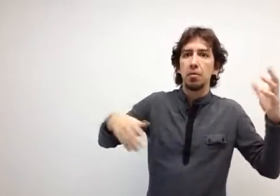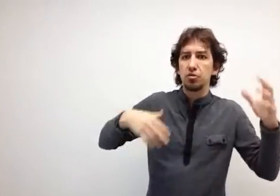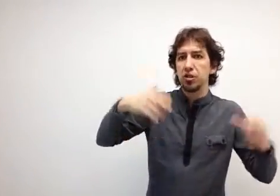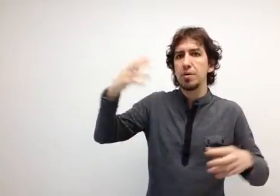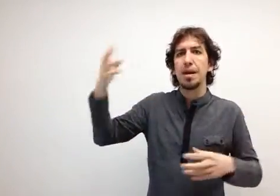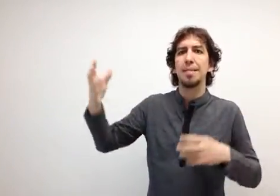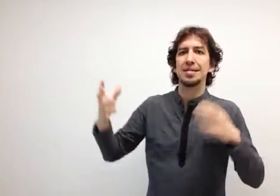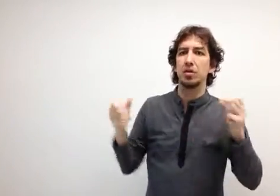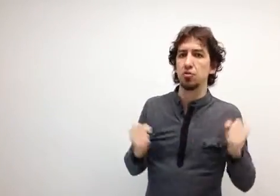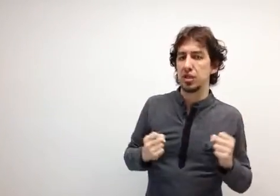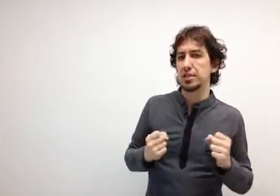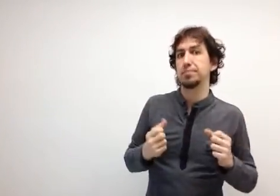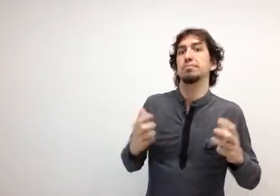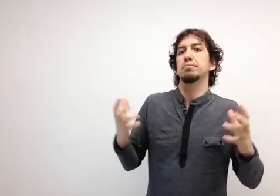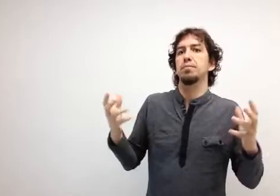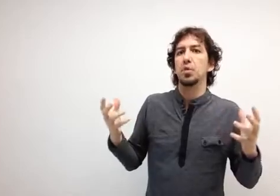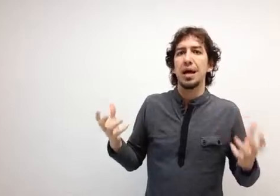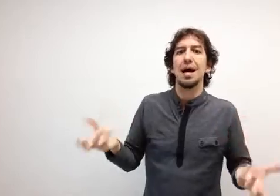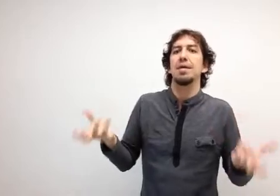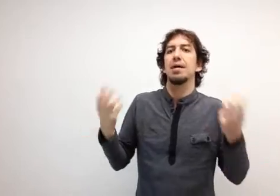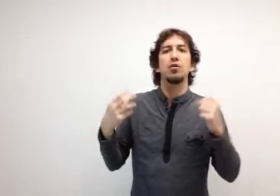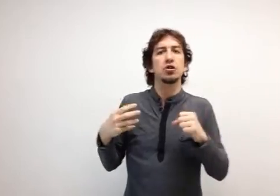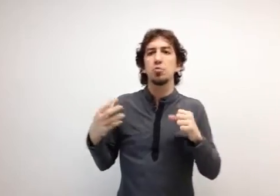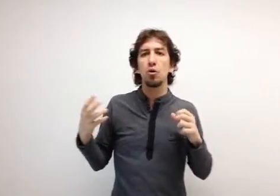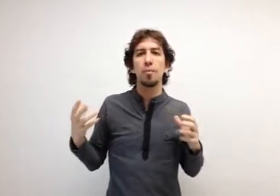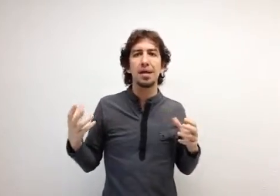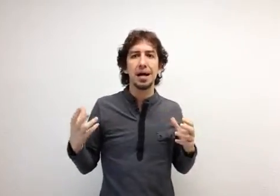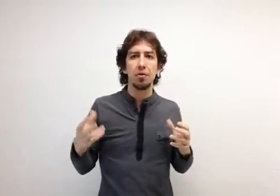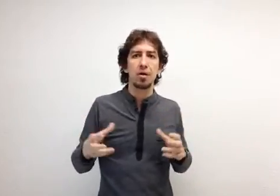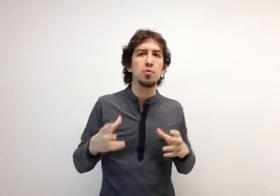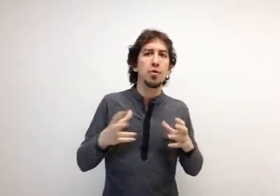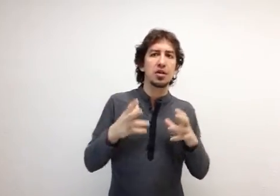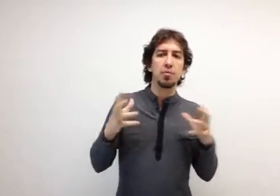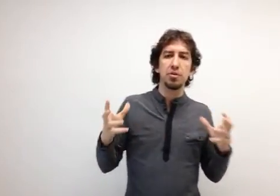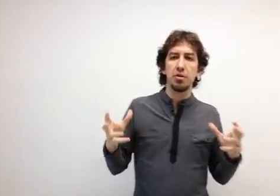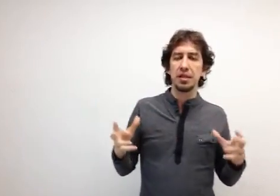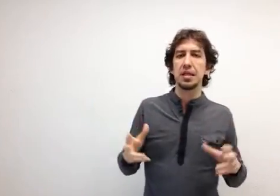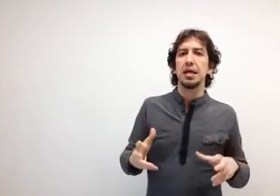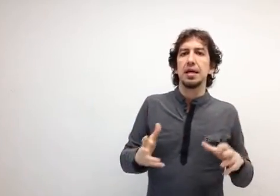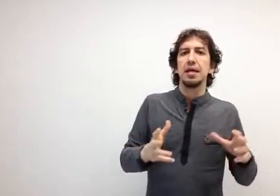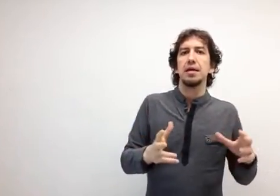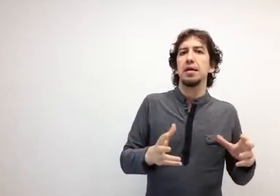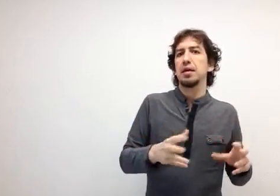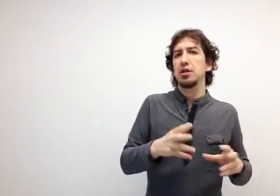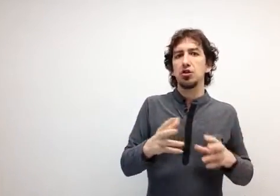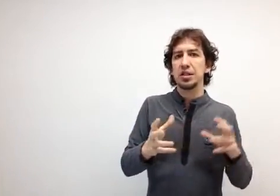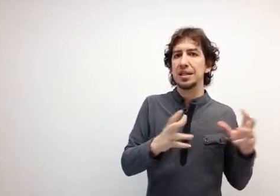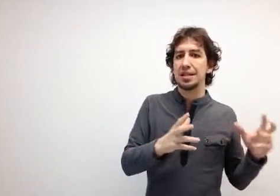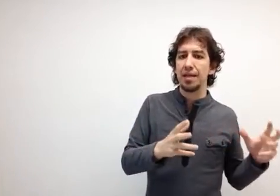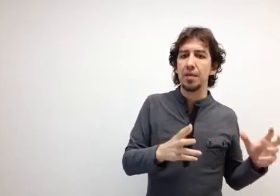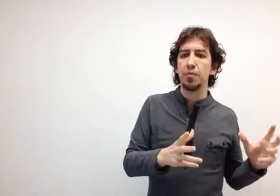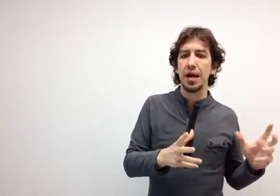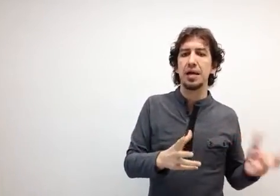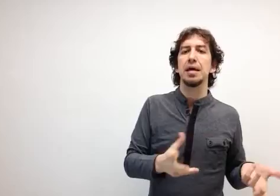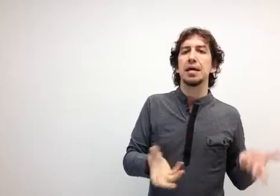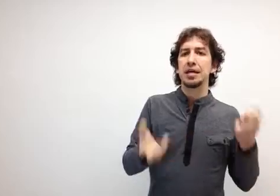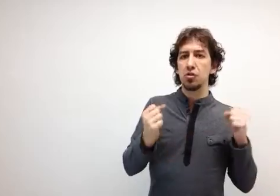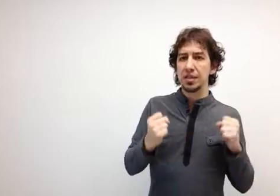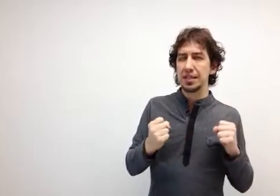algún sitio iban a pasar cosas. A día de hoy es muy complicado, hay muy pocas opciones y no se trata de ir por ahí. ¿Qué es lo que se